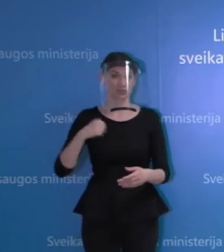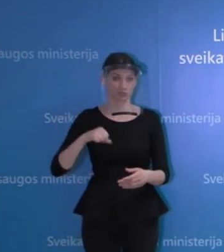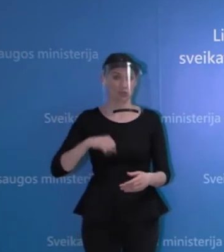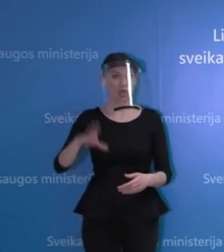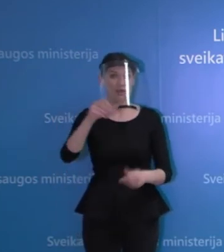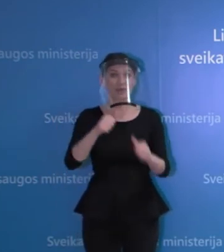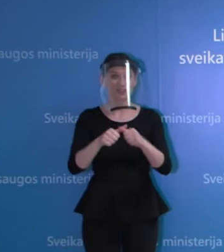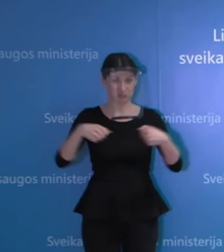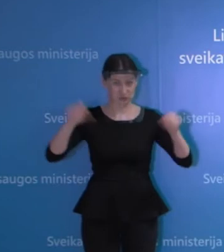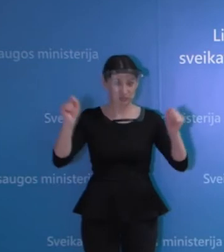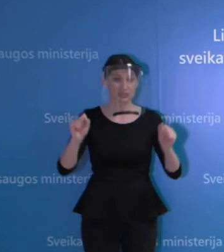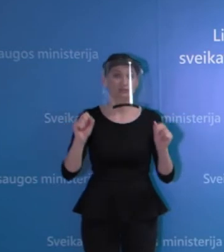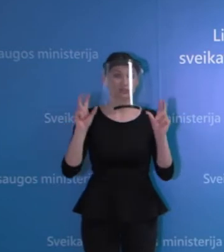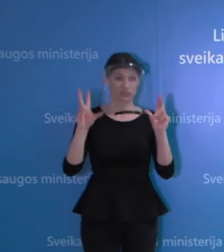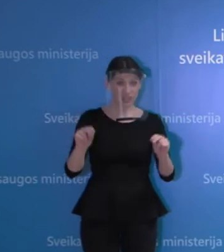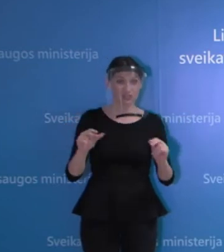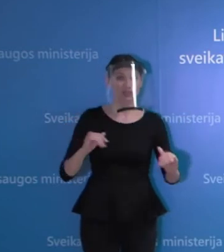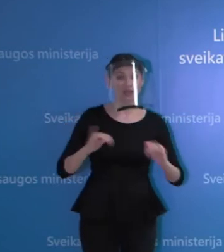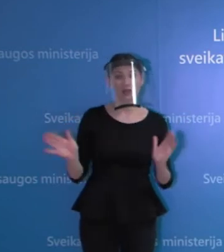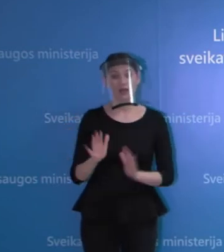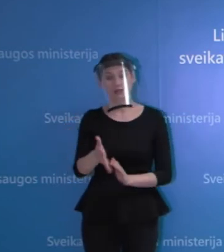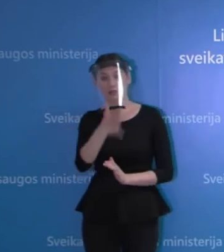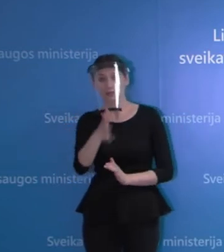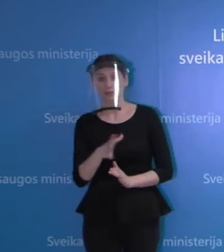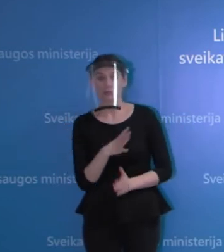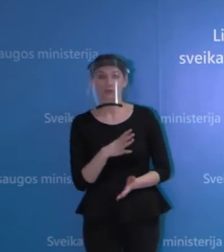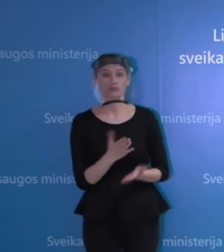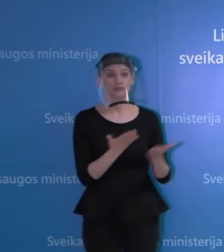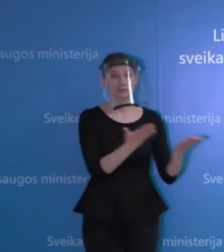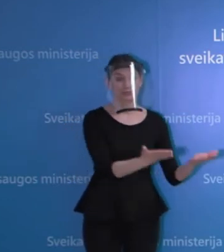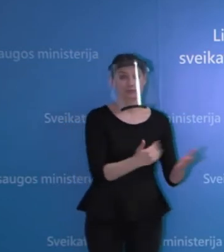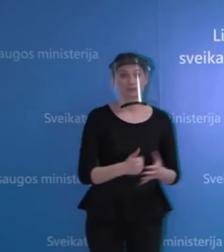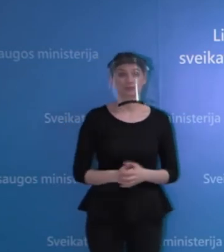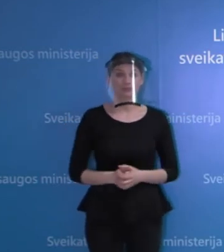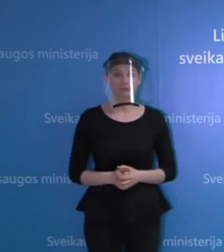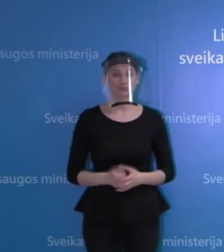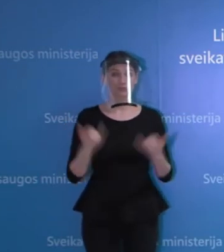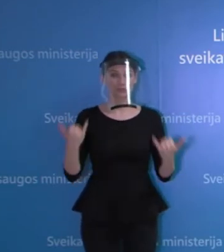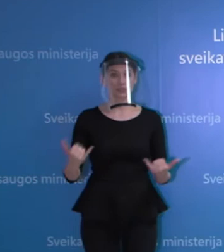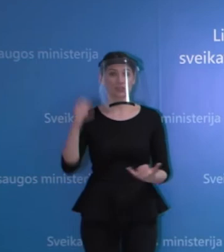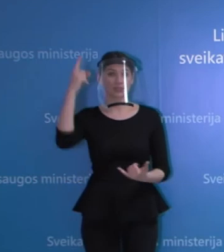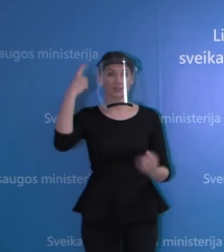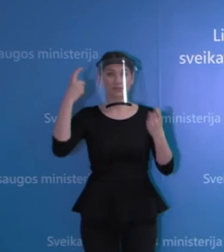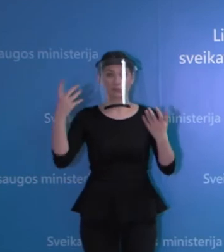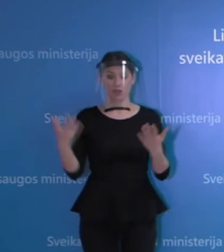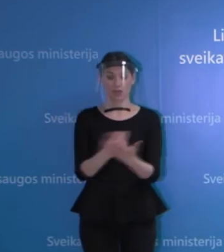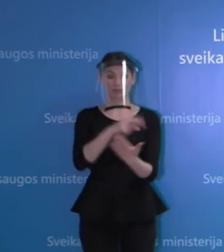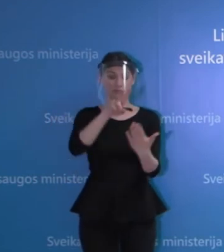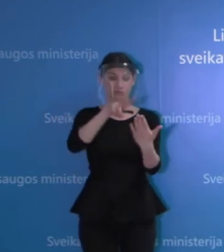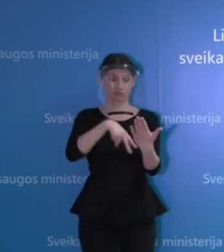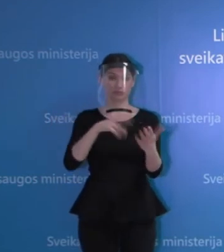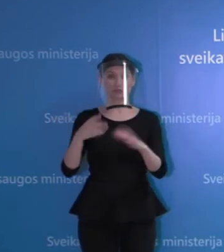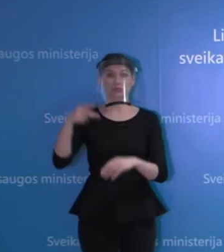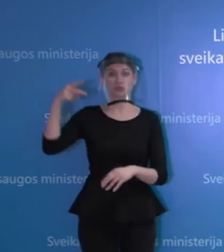egzaminas? Kol kas iš tų skaičių ir duomenų, kuriuos gavom šį rytą, aš galiu tik pakartoti